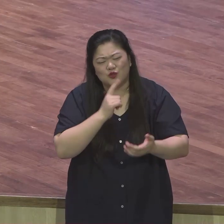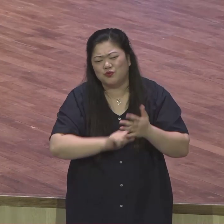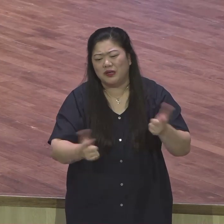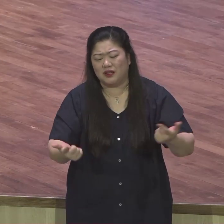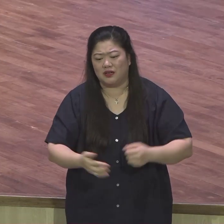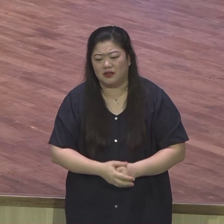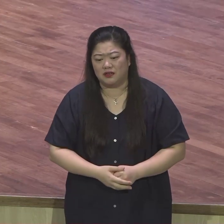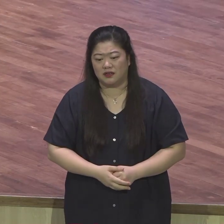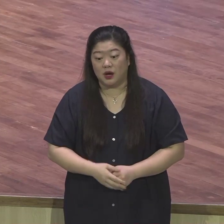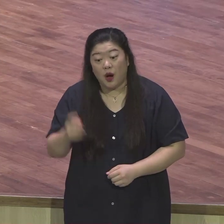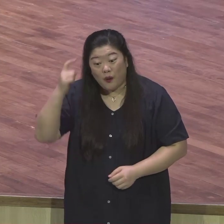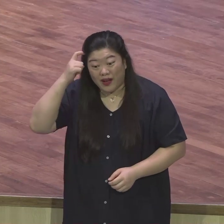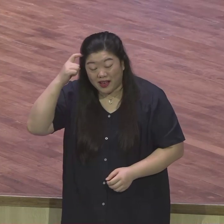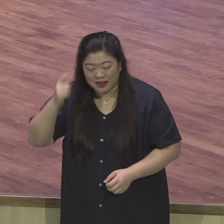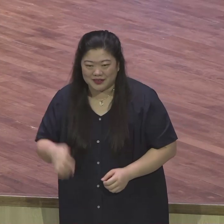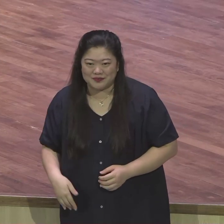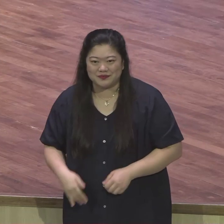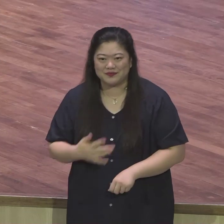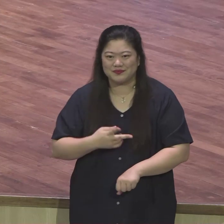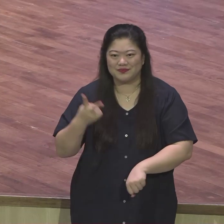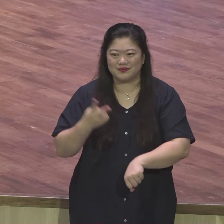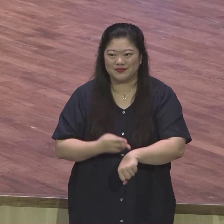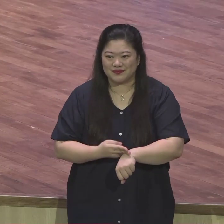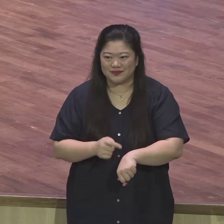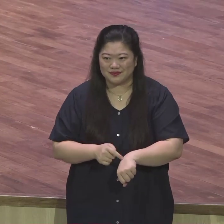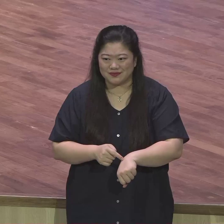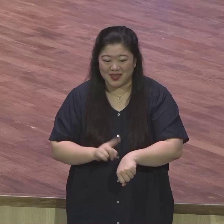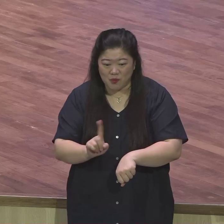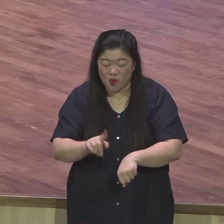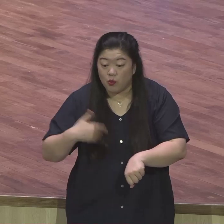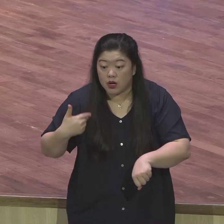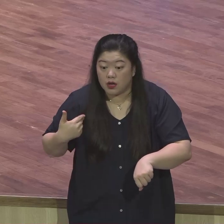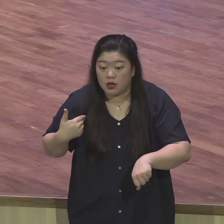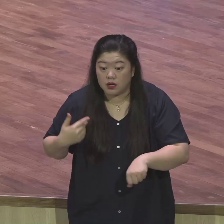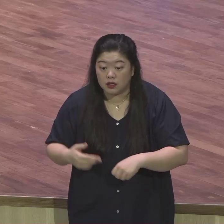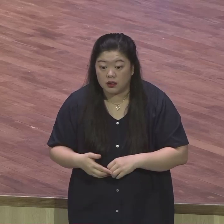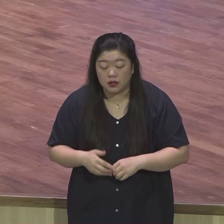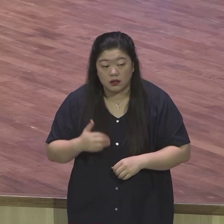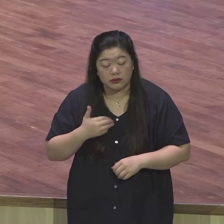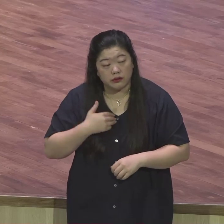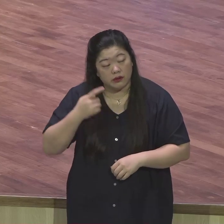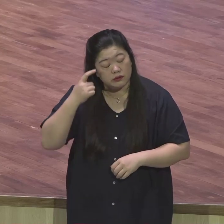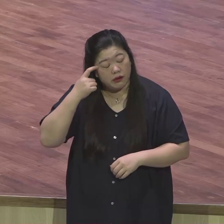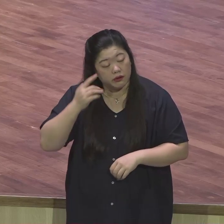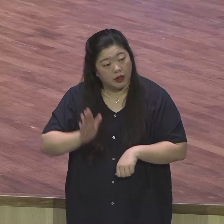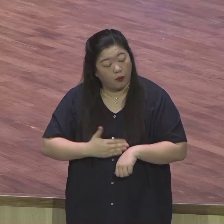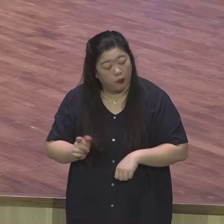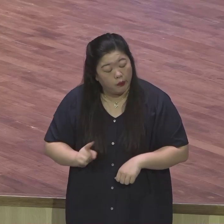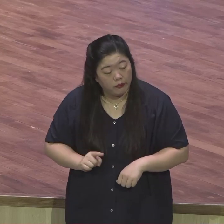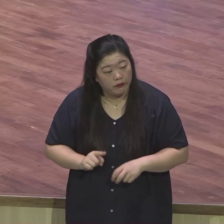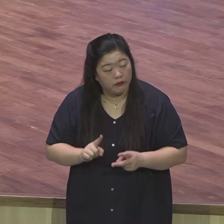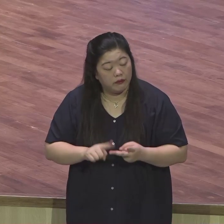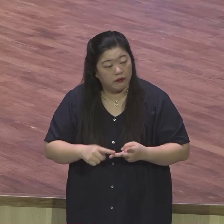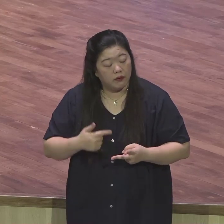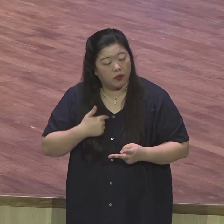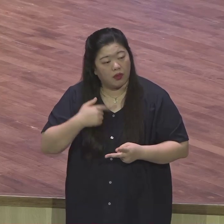뭔 옛 털이 있는지 인정해야 깨어질 거 아니에요. 인정해야 발견도 못하고 있는데 지금